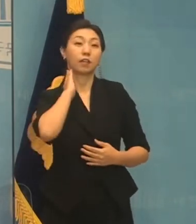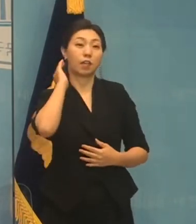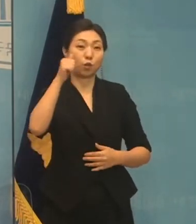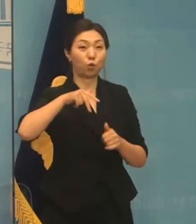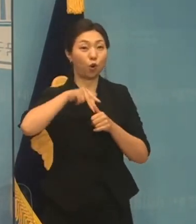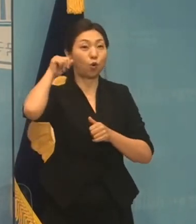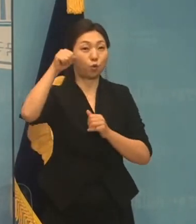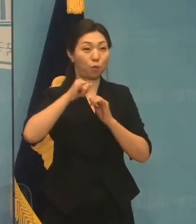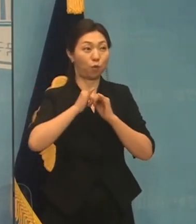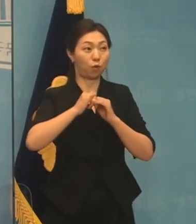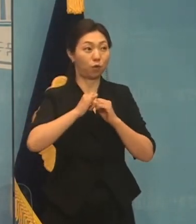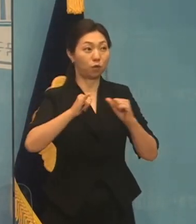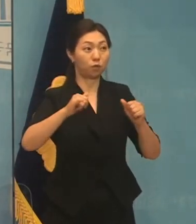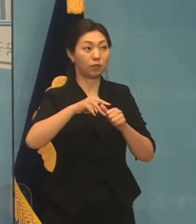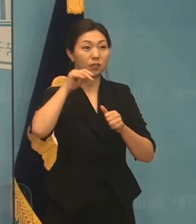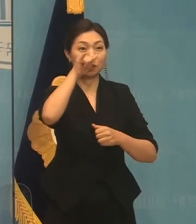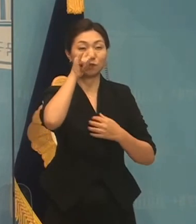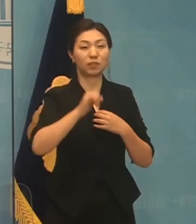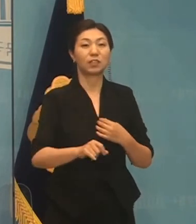장인입니다